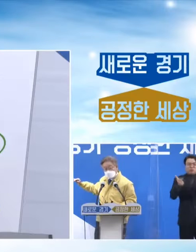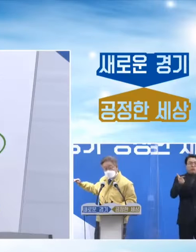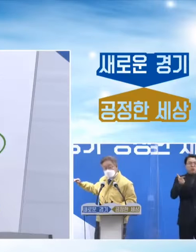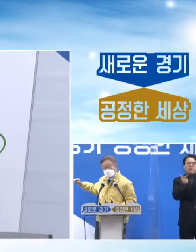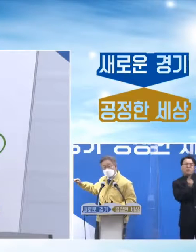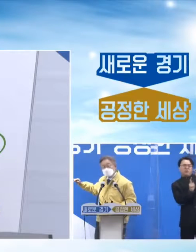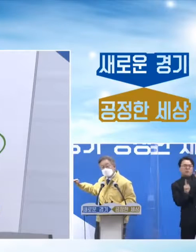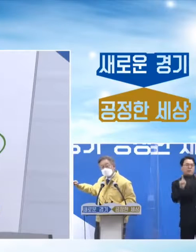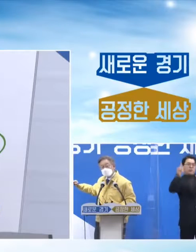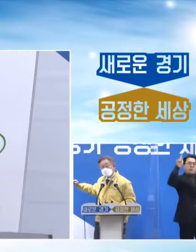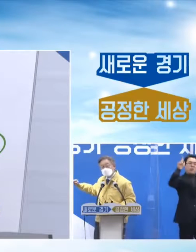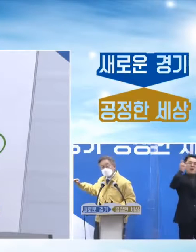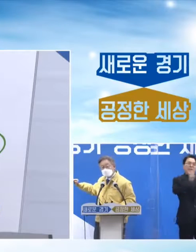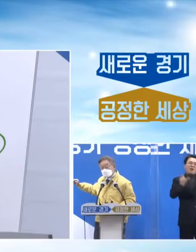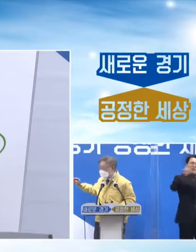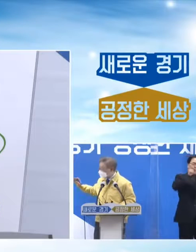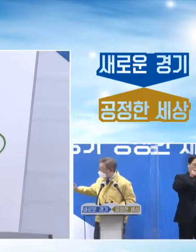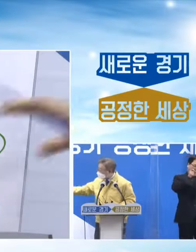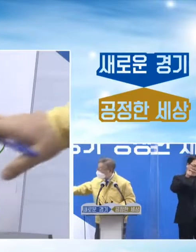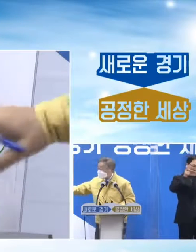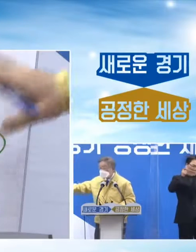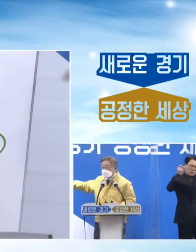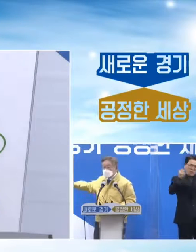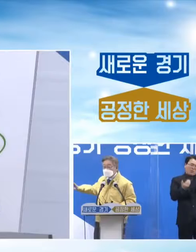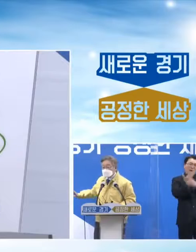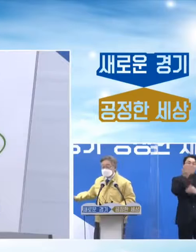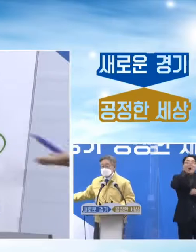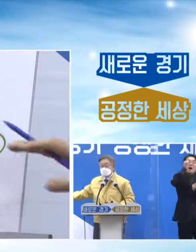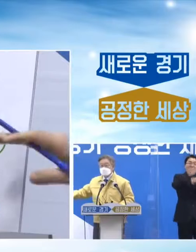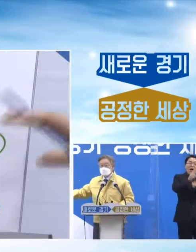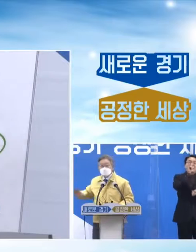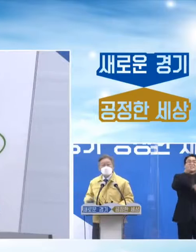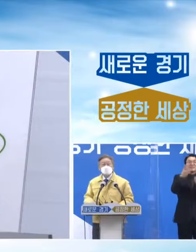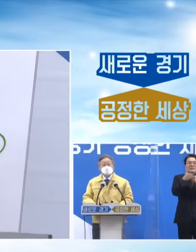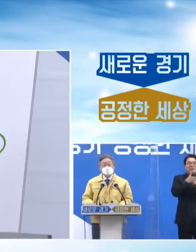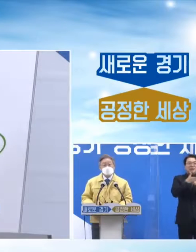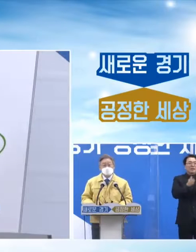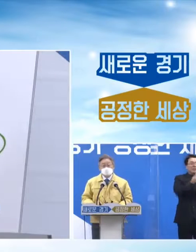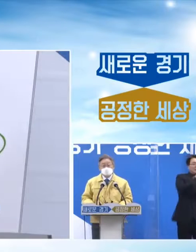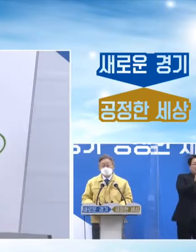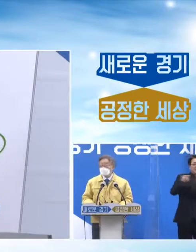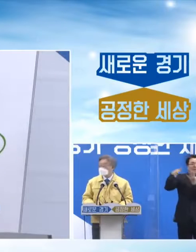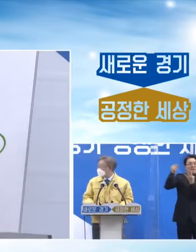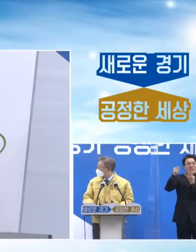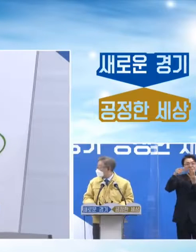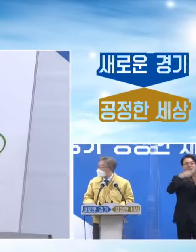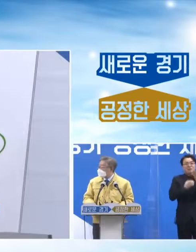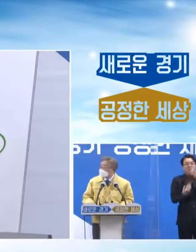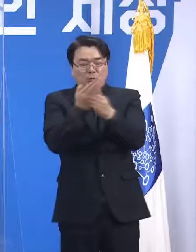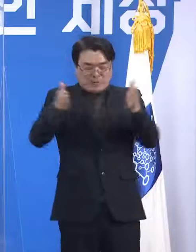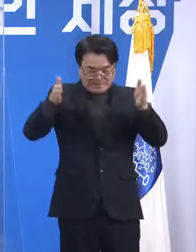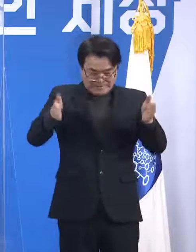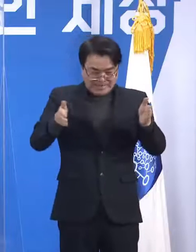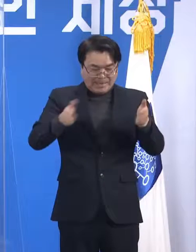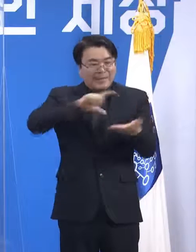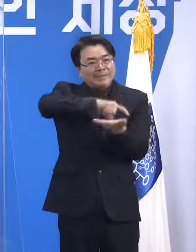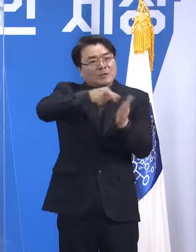더 높이 올 가능성이 높습니다. 그래서 이 사이에 적절히 집행을 해야 된다라는 말씀을 드립니다.